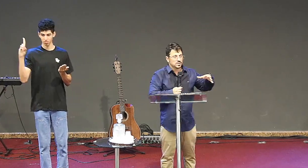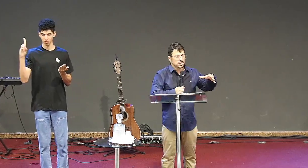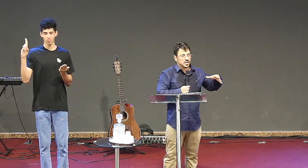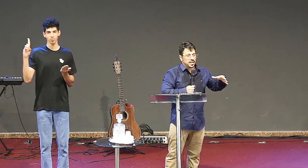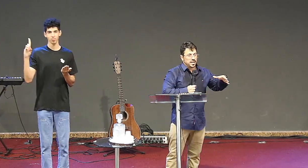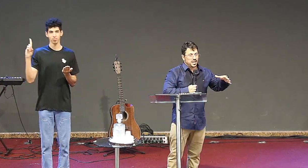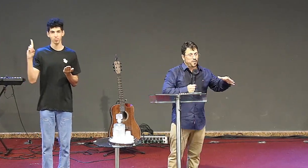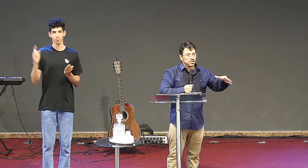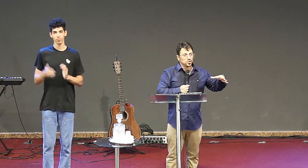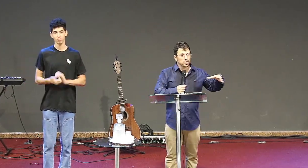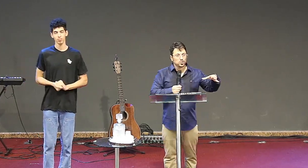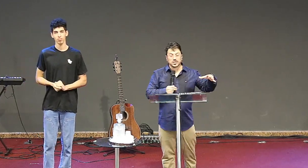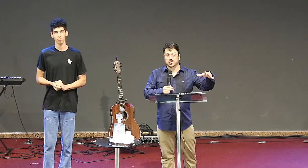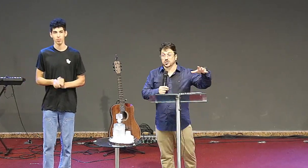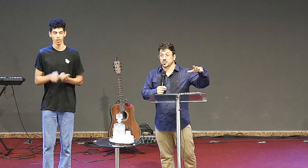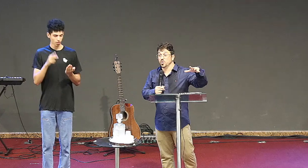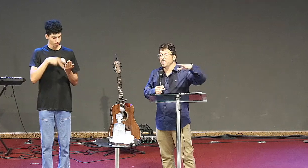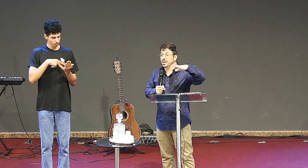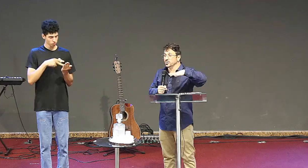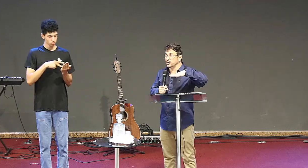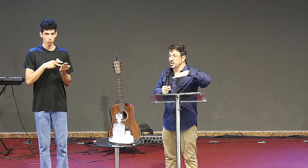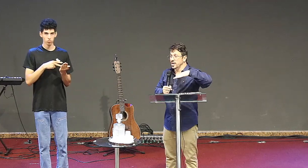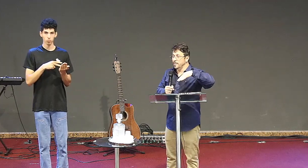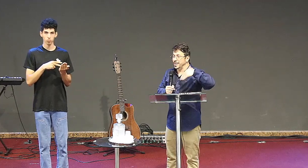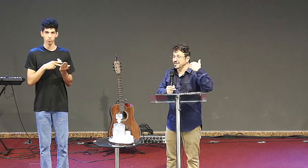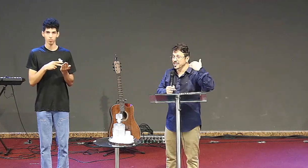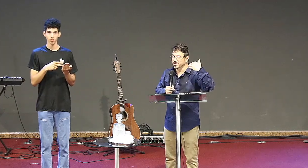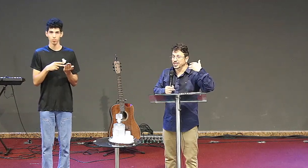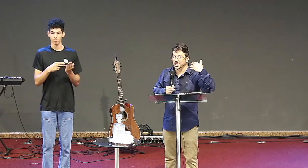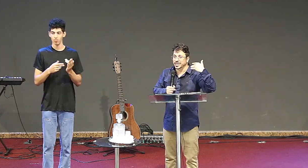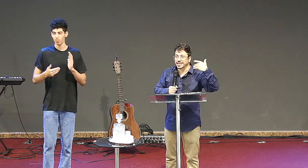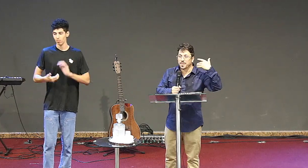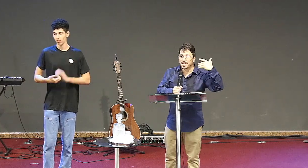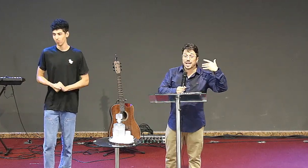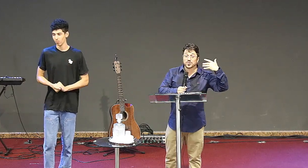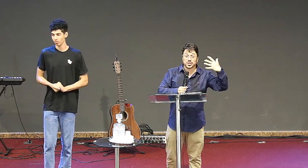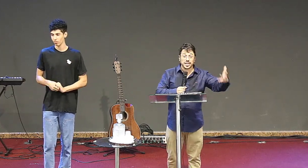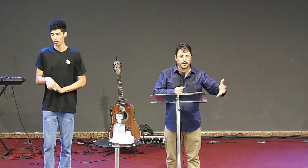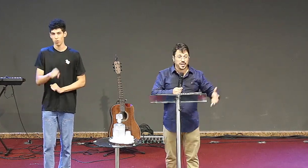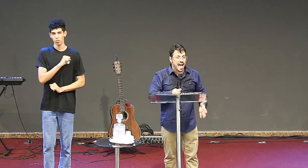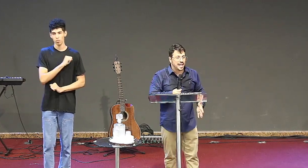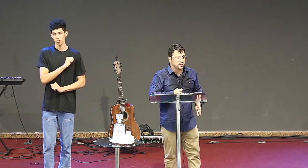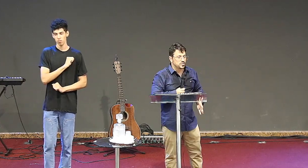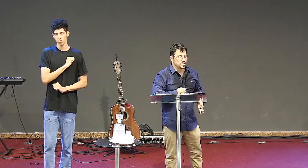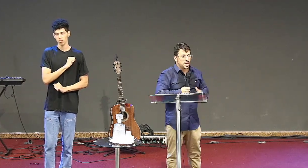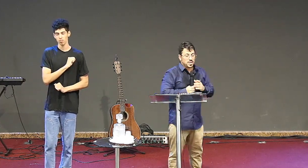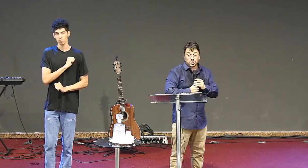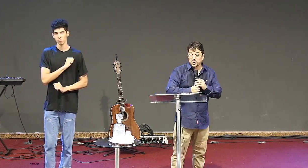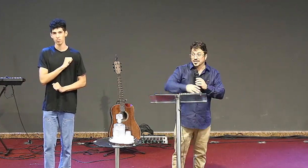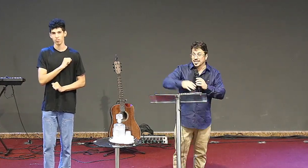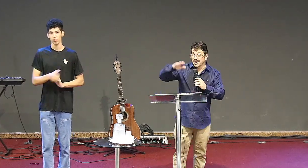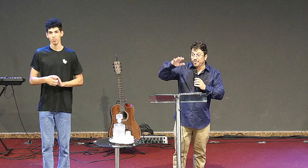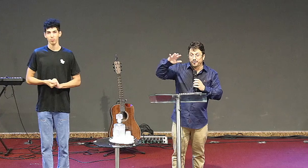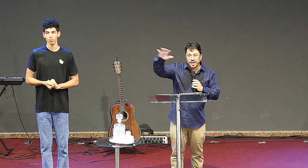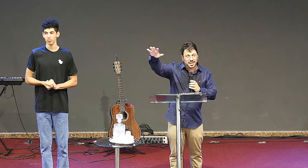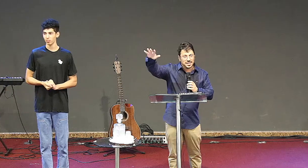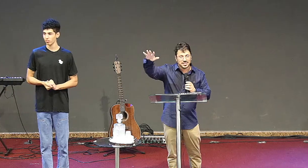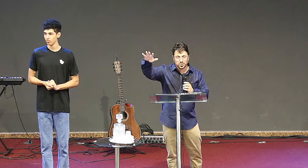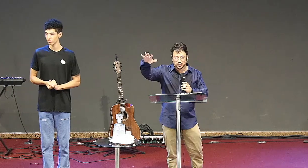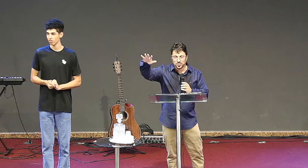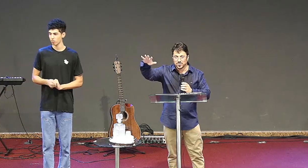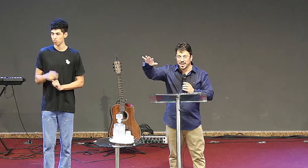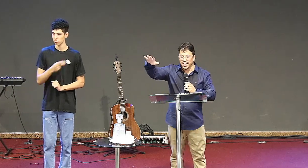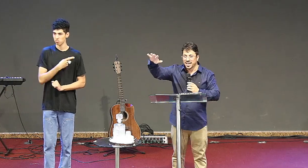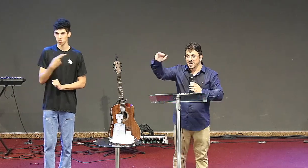que faz uso de números para transmitir determinados significados. Pastor Osias é fera